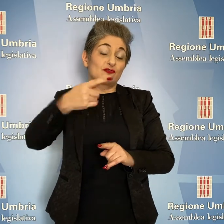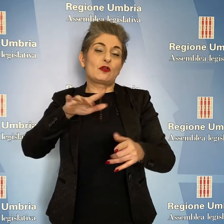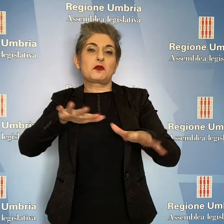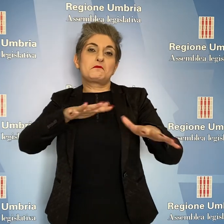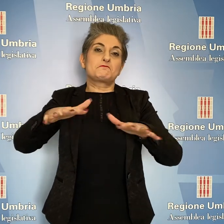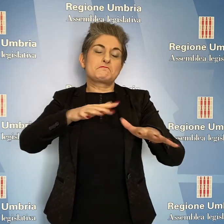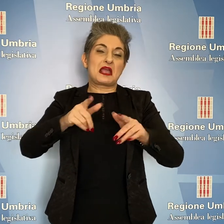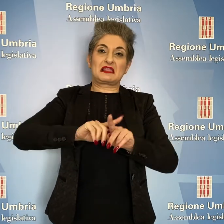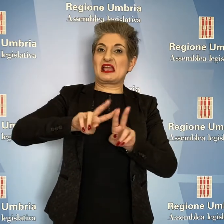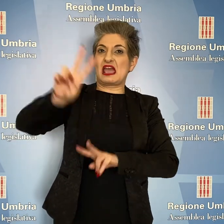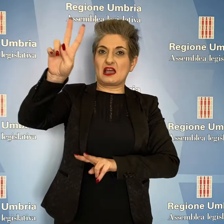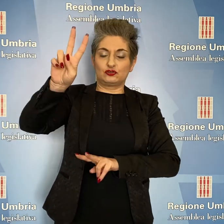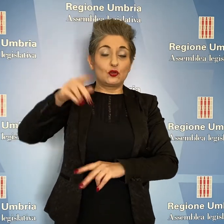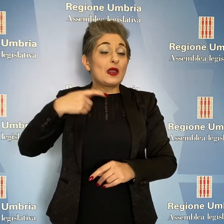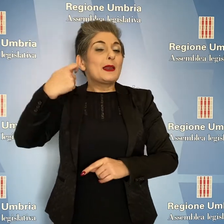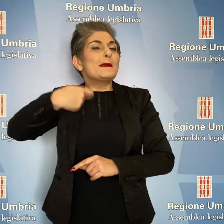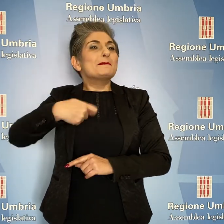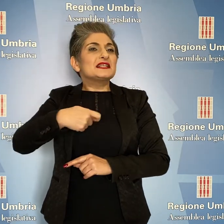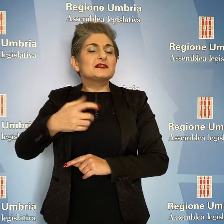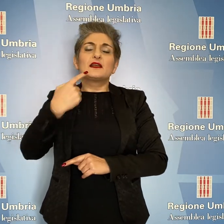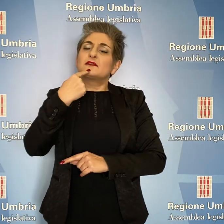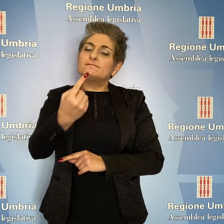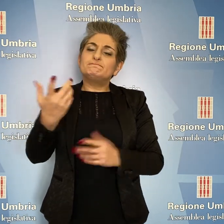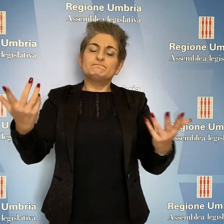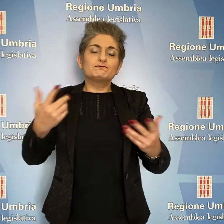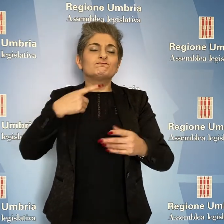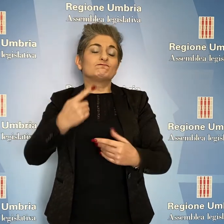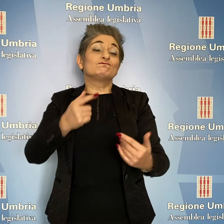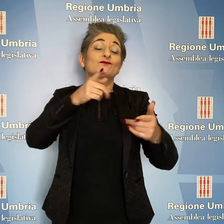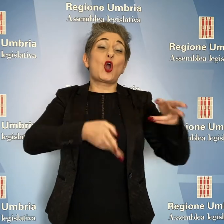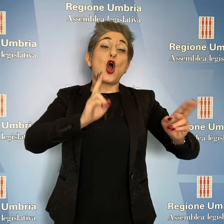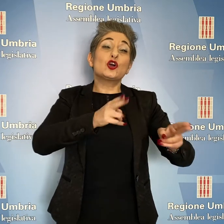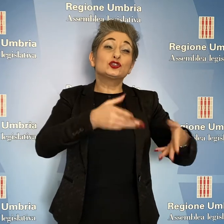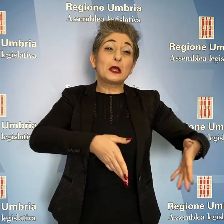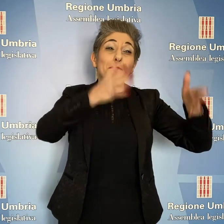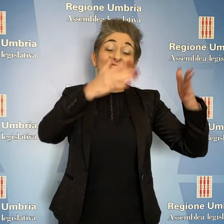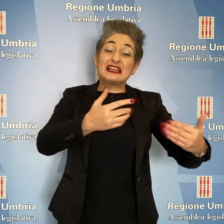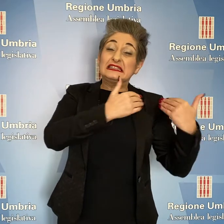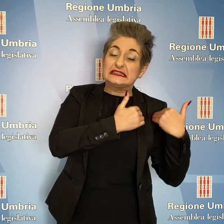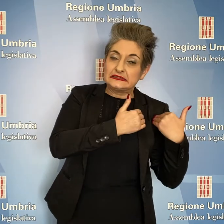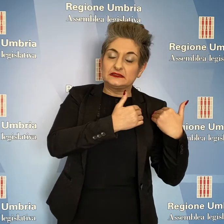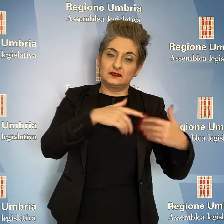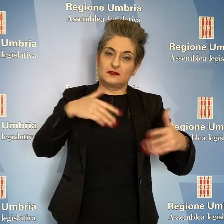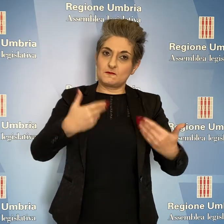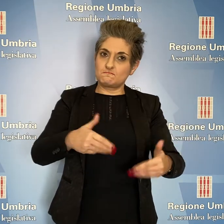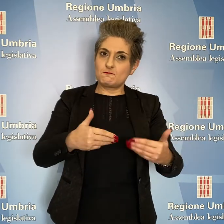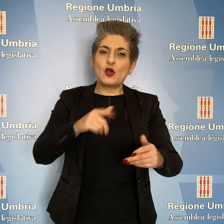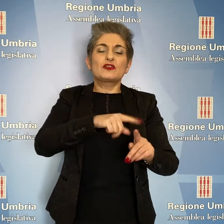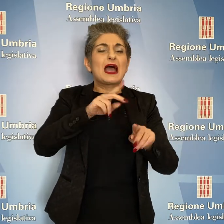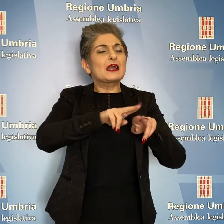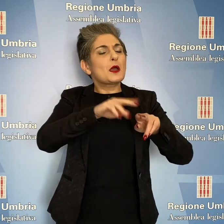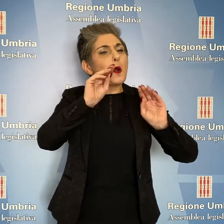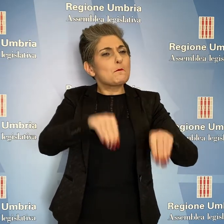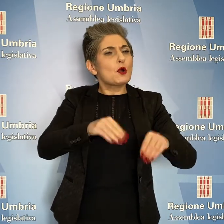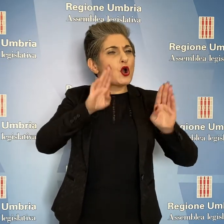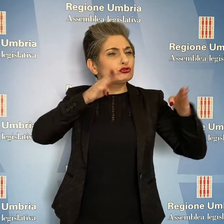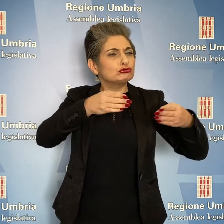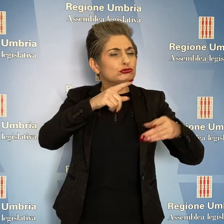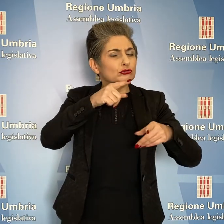nazionale. La Presidente ha spiegato di un carico significativo per le strutture ospedaliere, pur avendo ulteriori posti Covid di